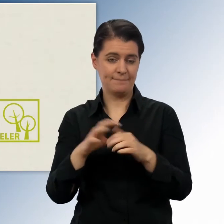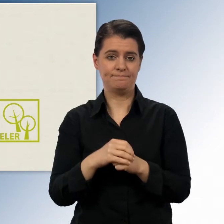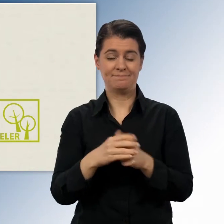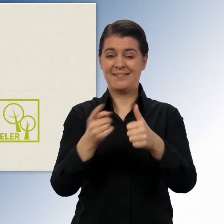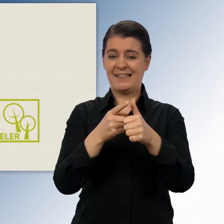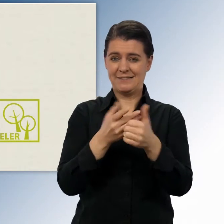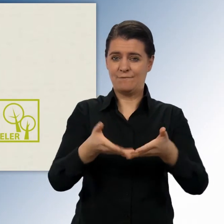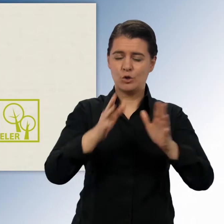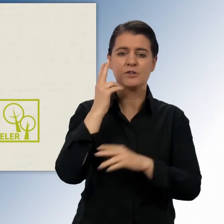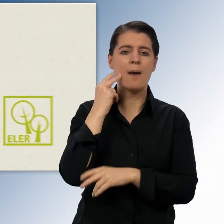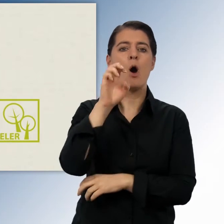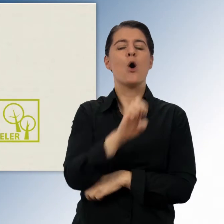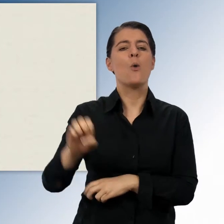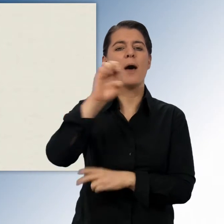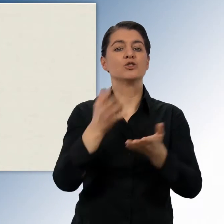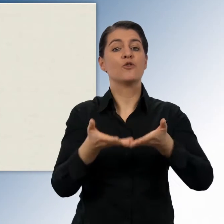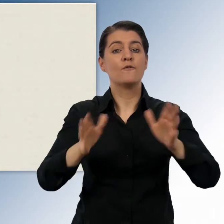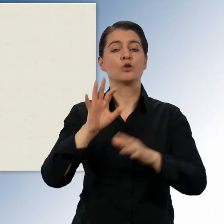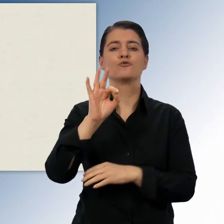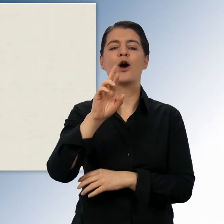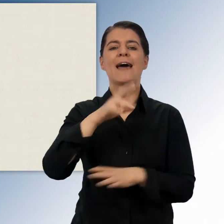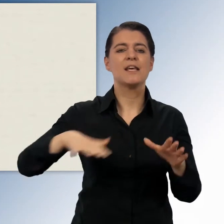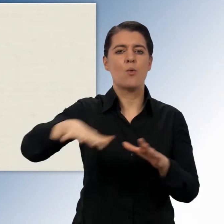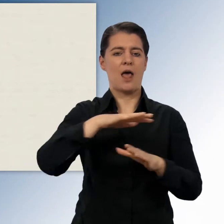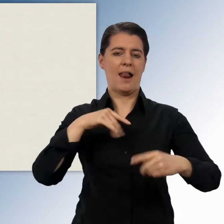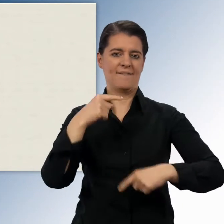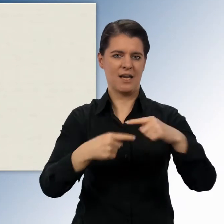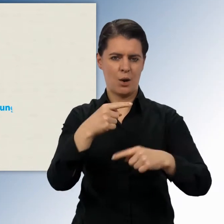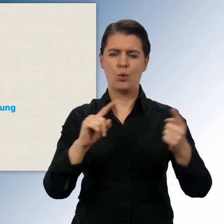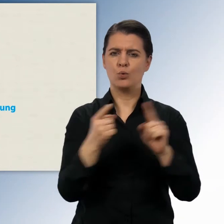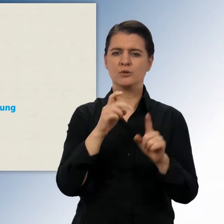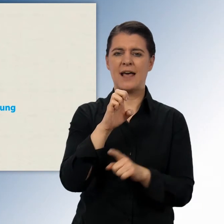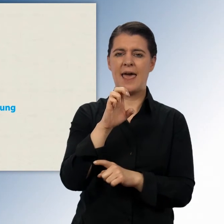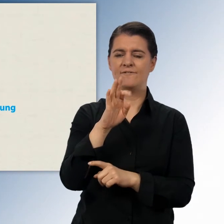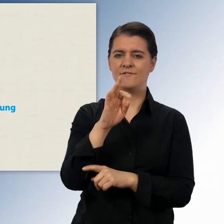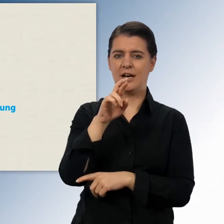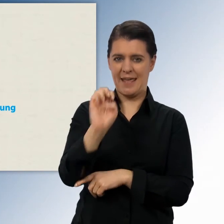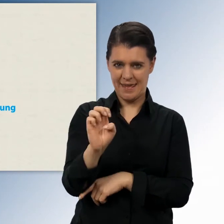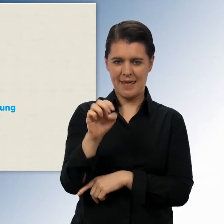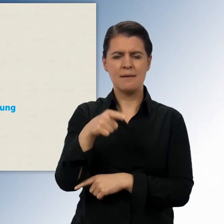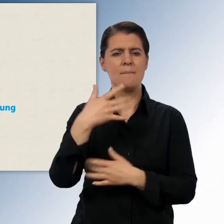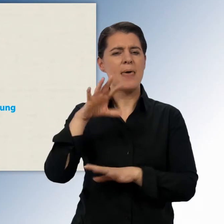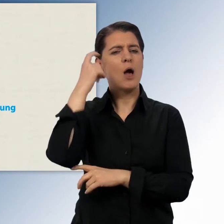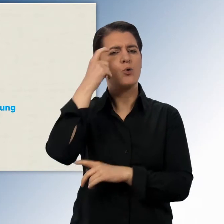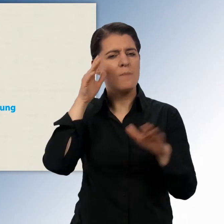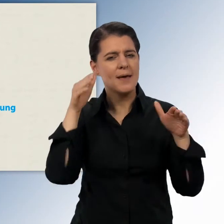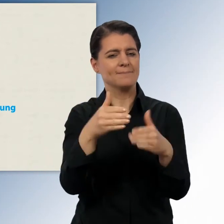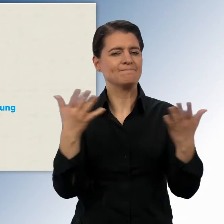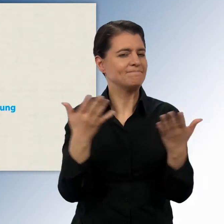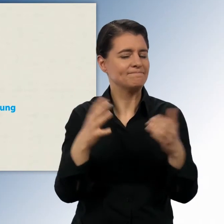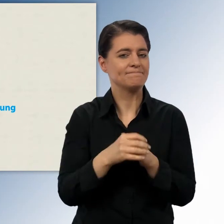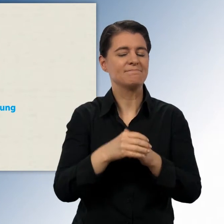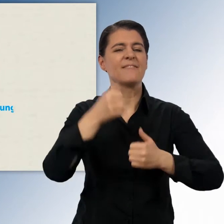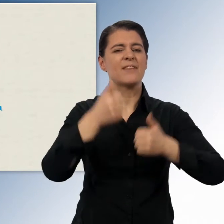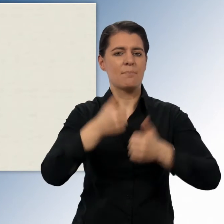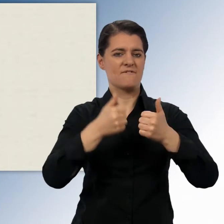Moment sind das drei Bereiche. Ein Fonds, der Europäische Fonds für regionale Entwicklung, kurz EFRE, kümmert sich besonders